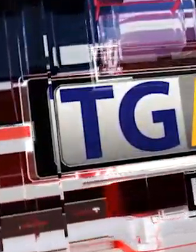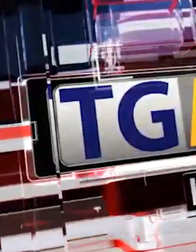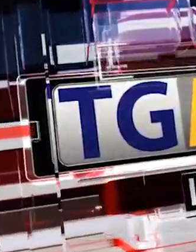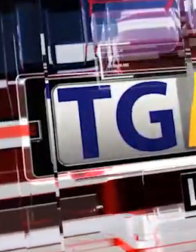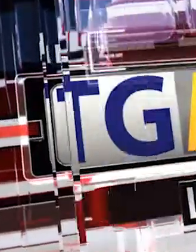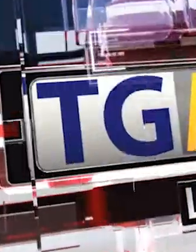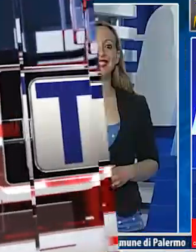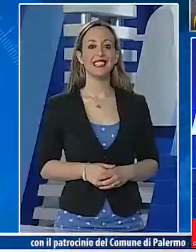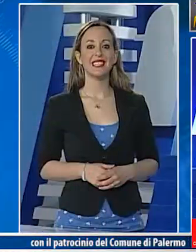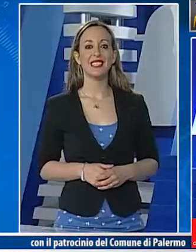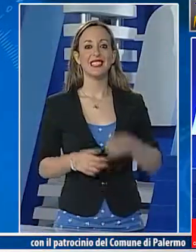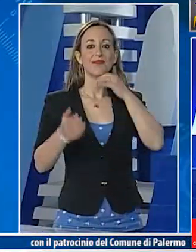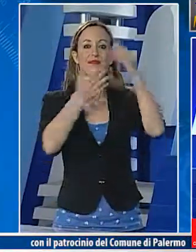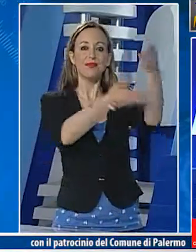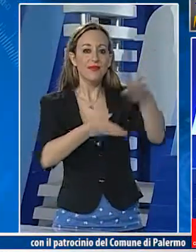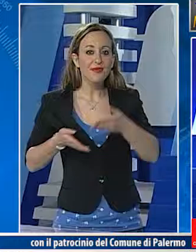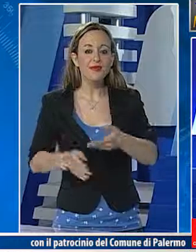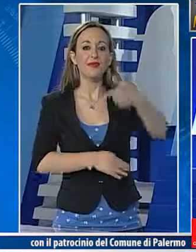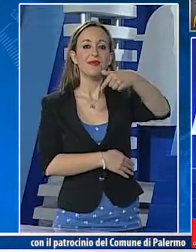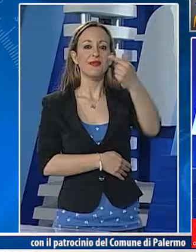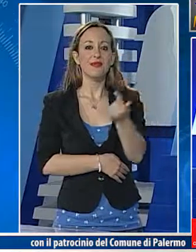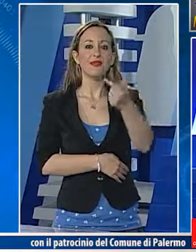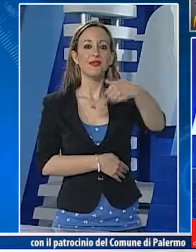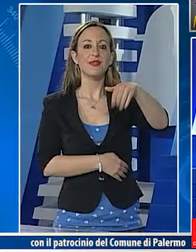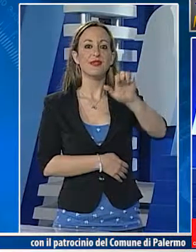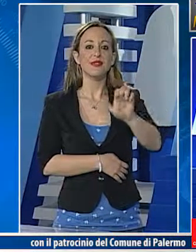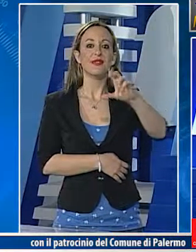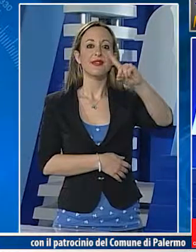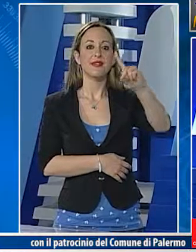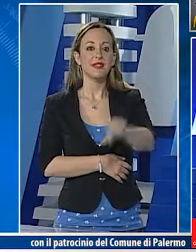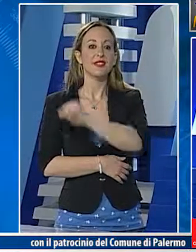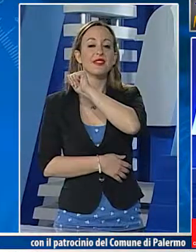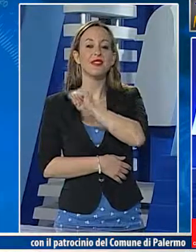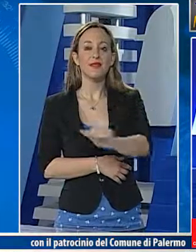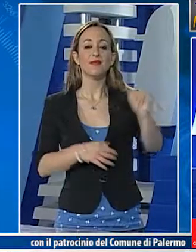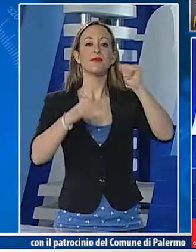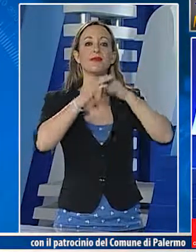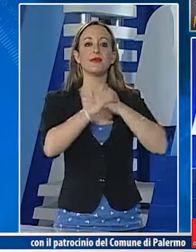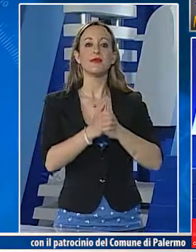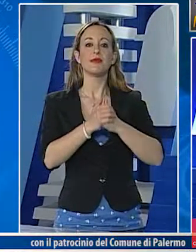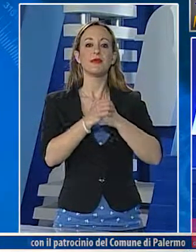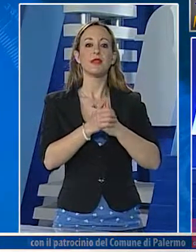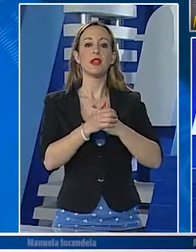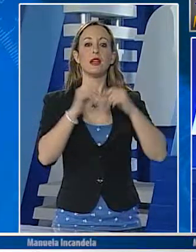Ben ritrovati a questo nuovo appuntamento con il Tgmedlis, il notiziario a cura della redazione del Tgmed.